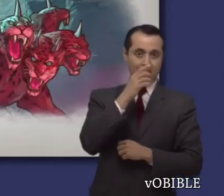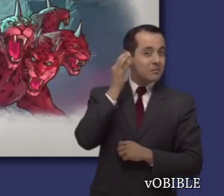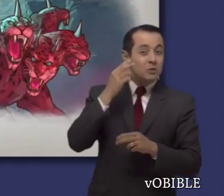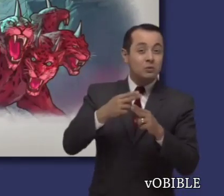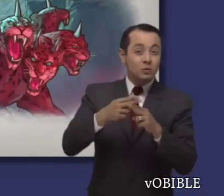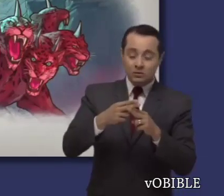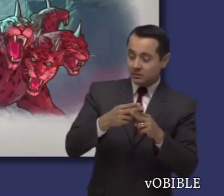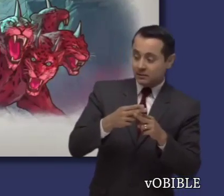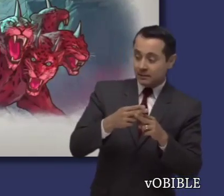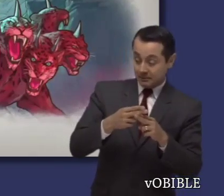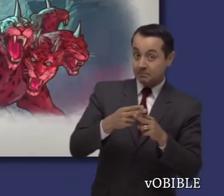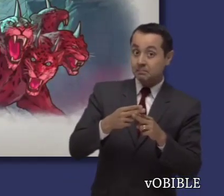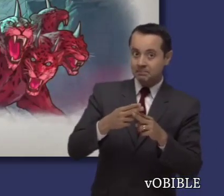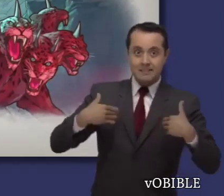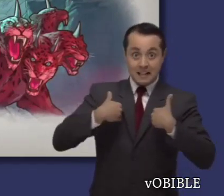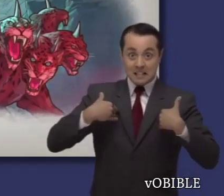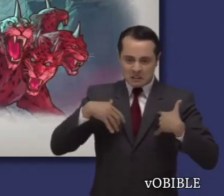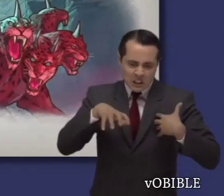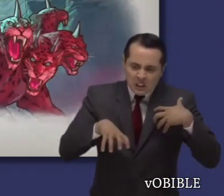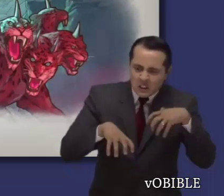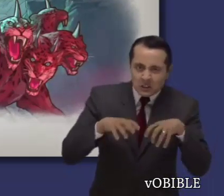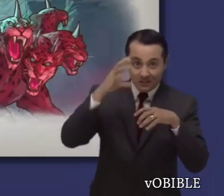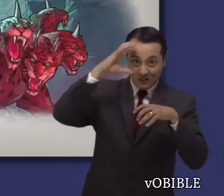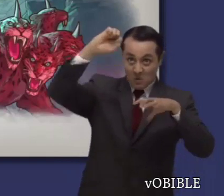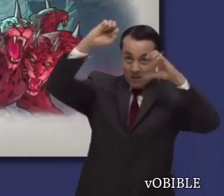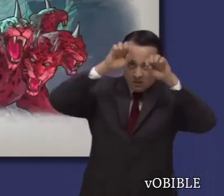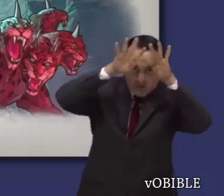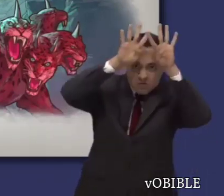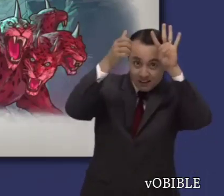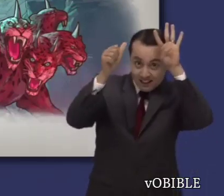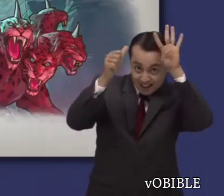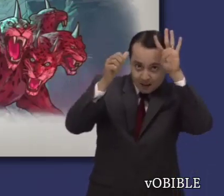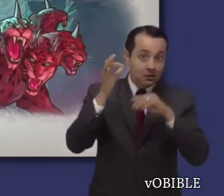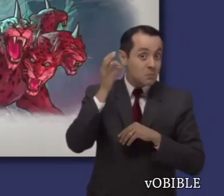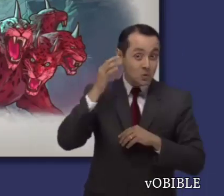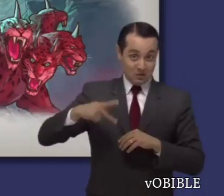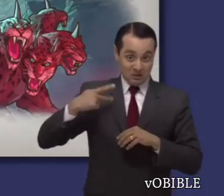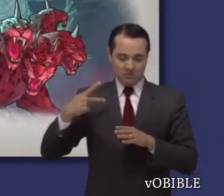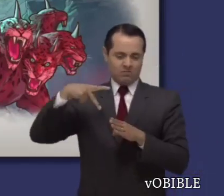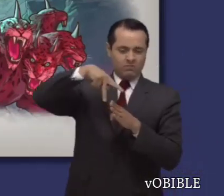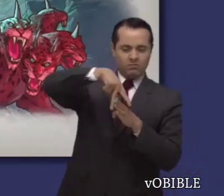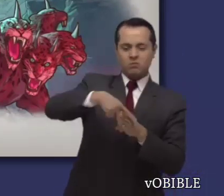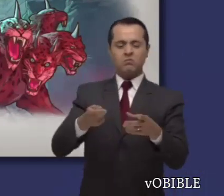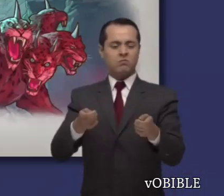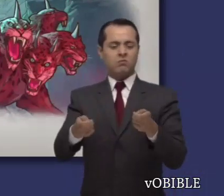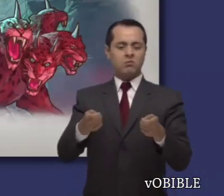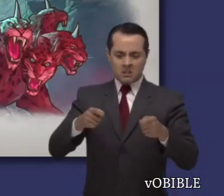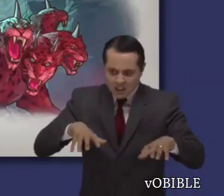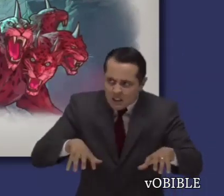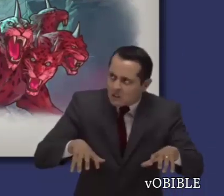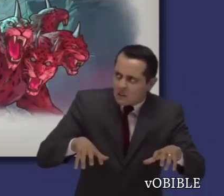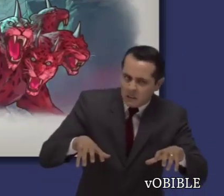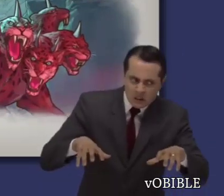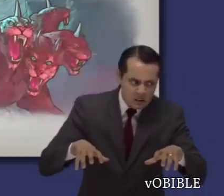Babilonia la Grande que está sentada sobre una bestia salvaje de color rojo escarlata. Sin embargo, la